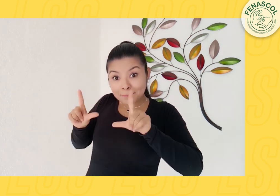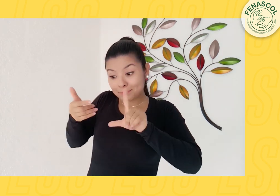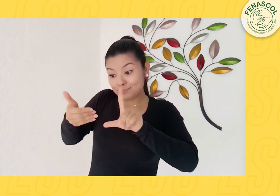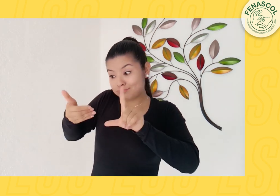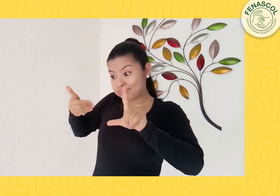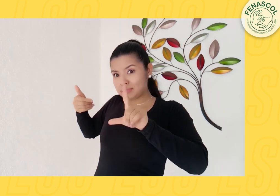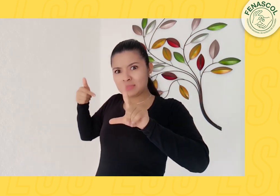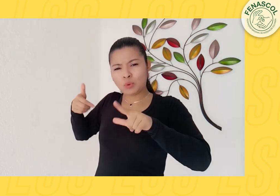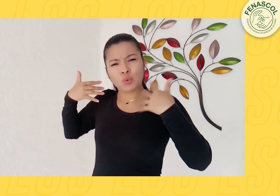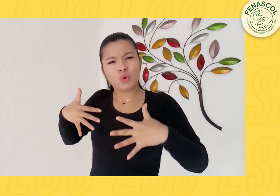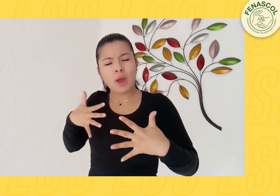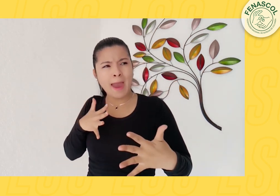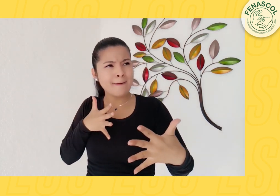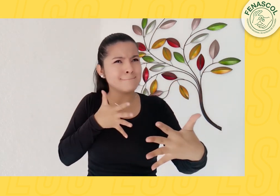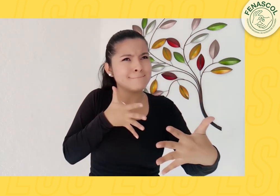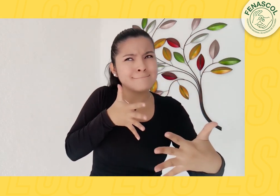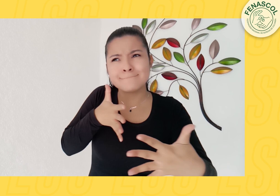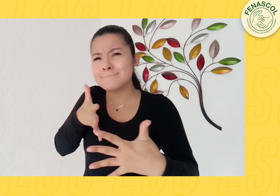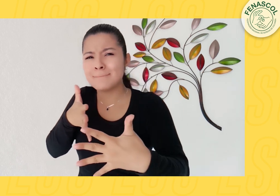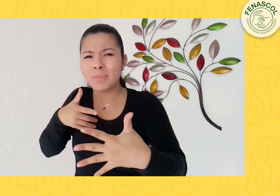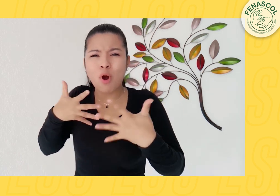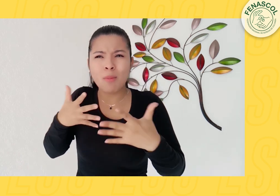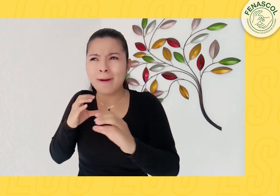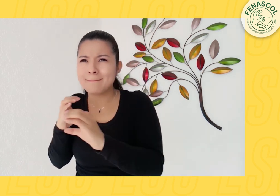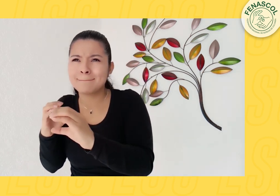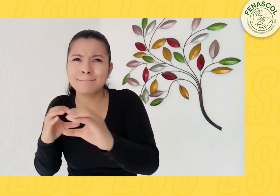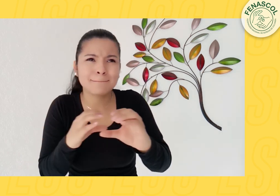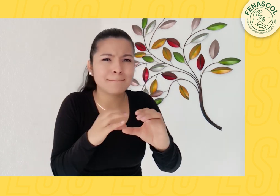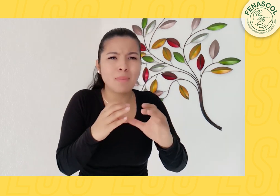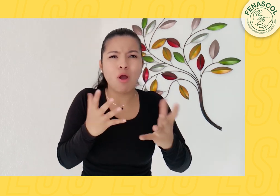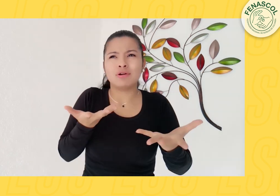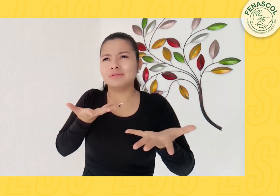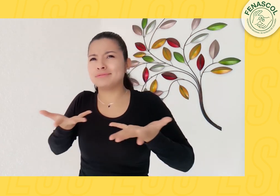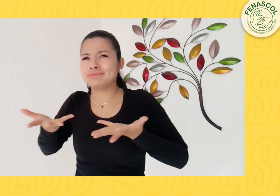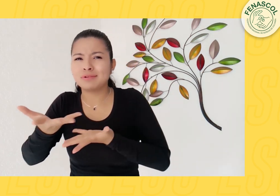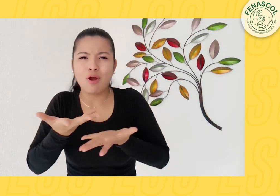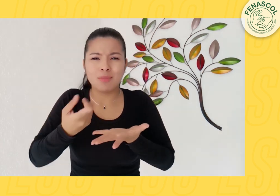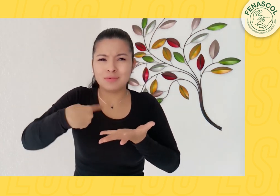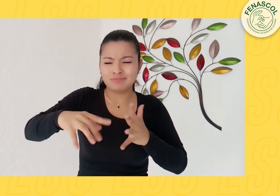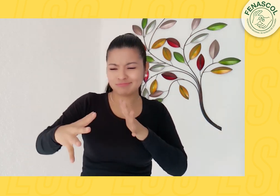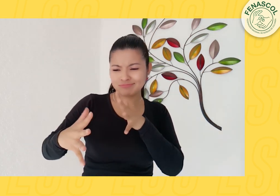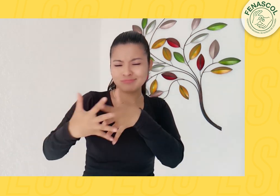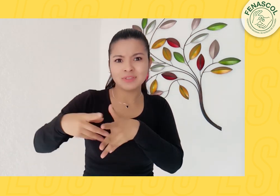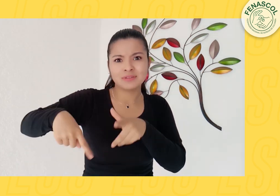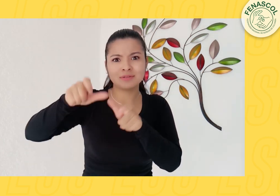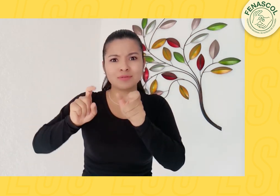de la Universidad Pedagógica Nacional, para conocer cómo fue su experiencia en esa época, cómo era la comunicación,